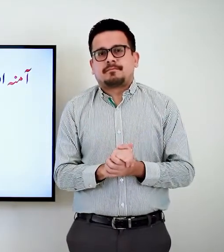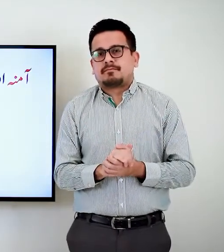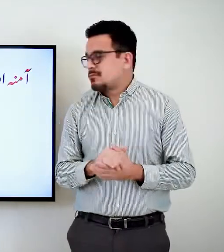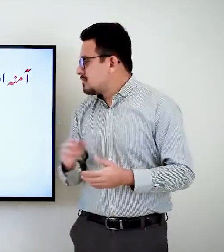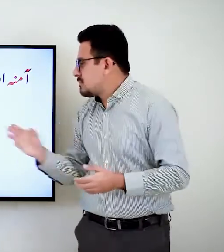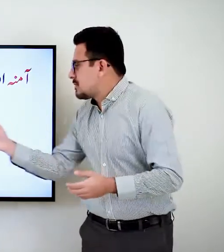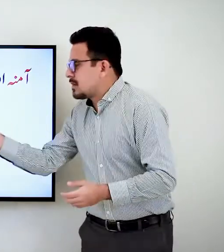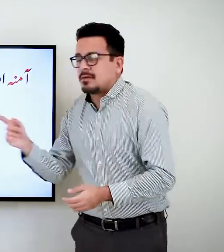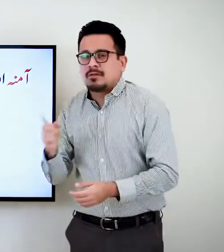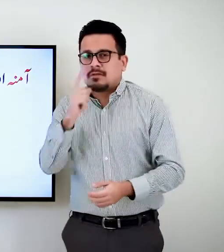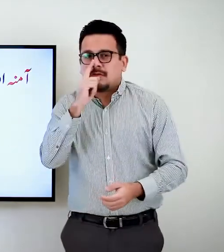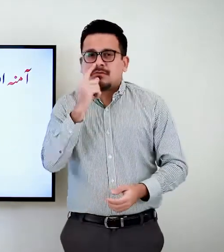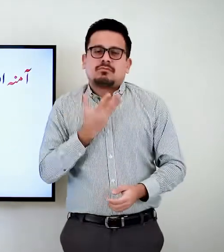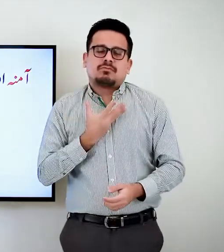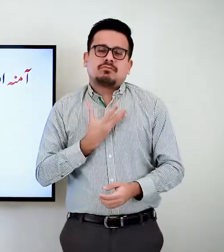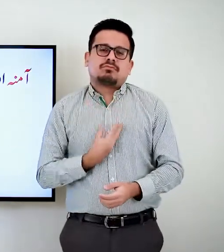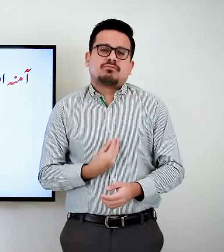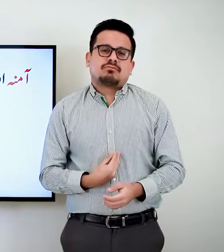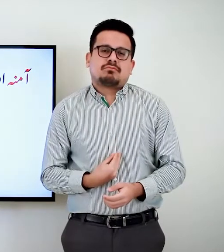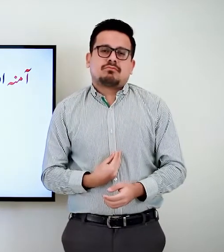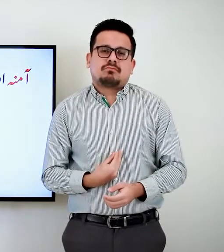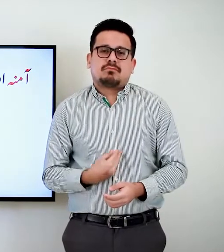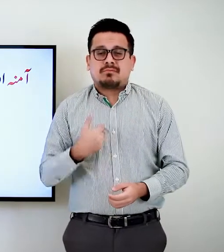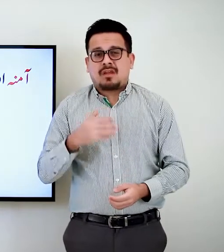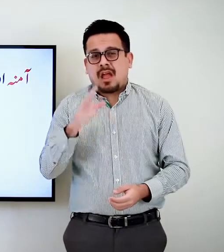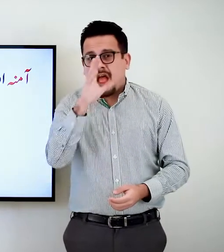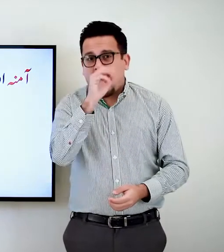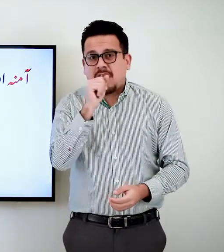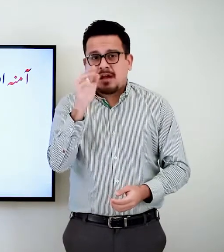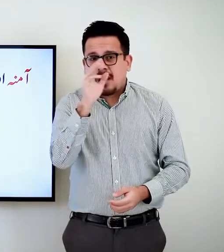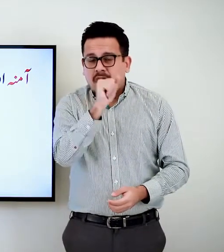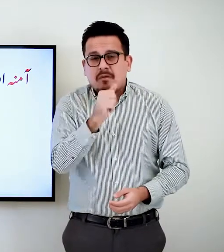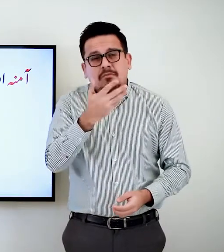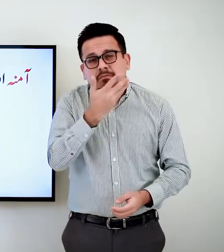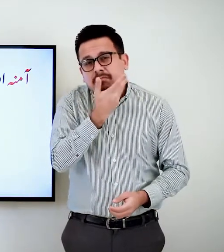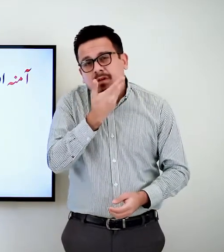आमना बहुत उदास हो गई क्योंकि इसको आम बहुत पसंद है